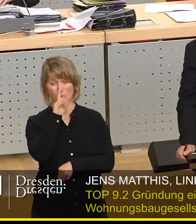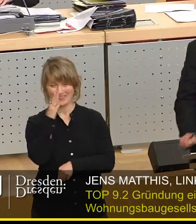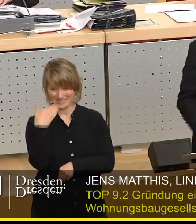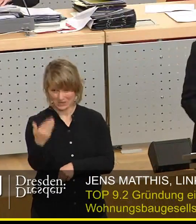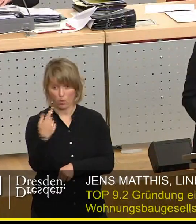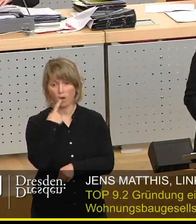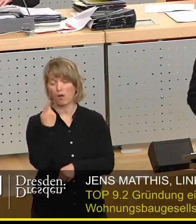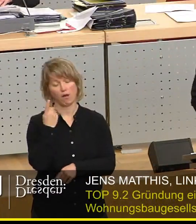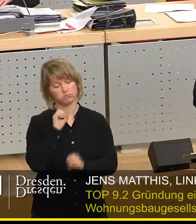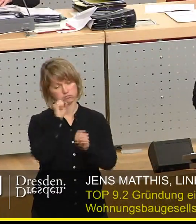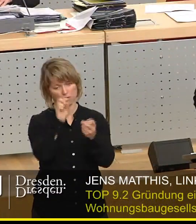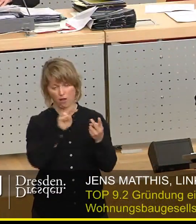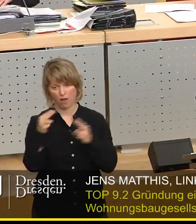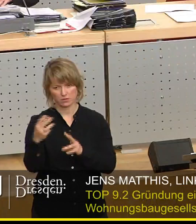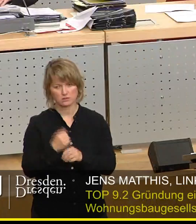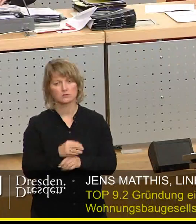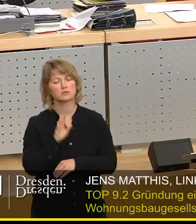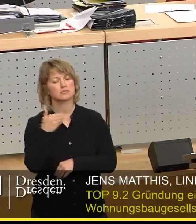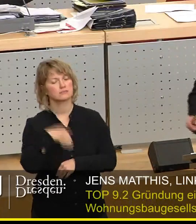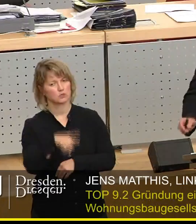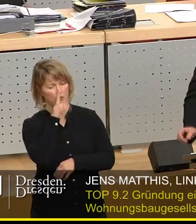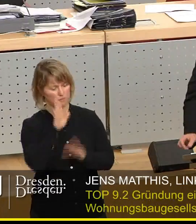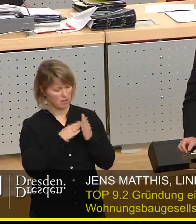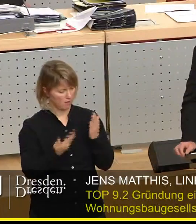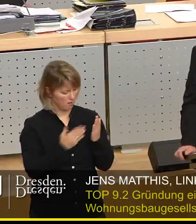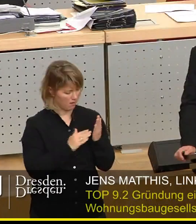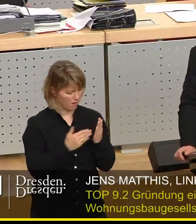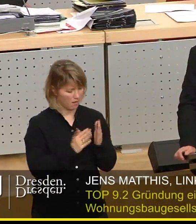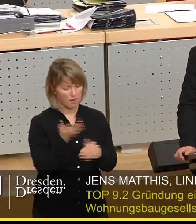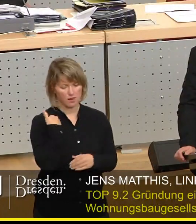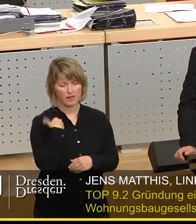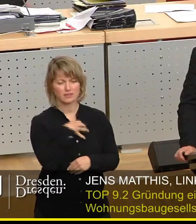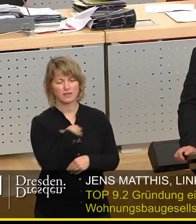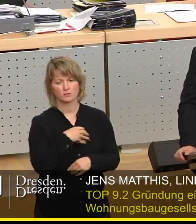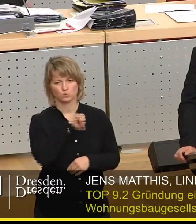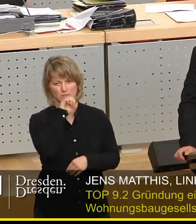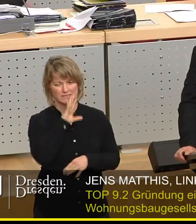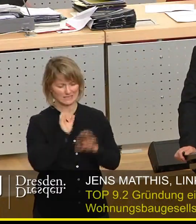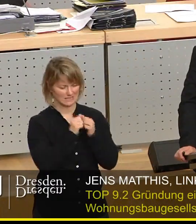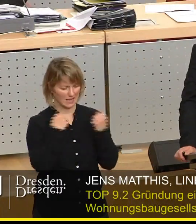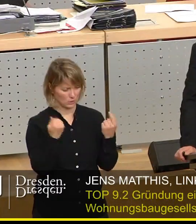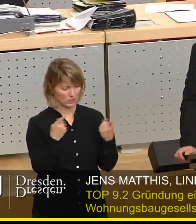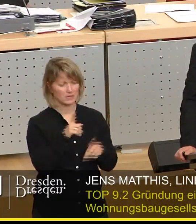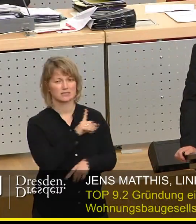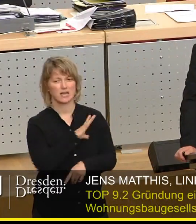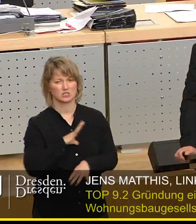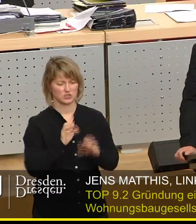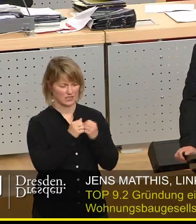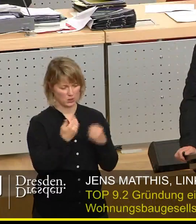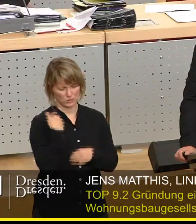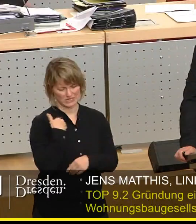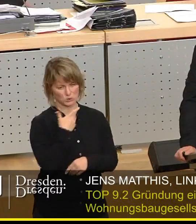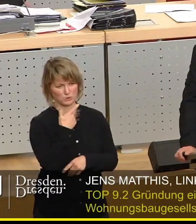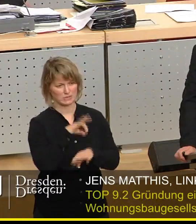aufgezogen. Ich habe noch mal nachgeschlagen in einer meiner beiden Dresden Lieblingszeitungen in der SZ vom 20.03